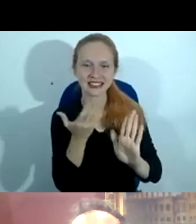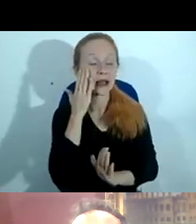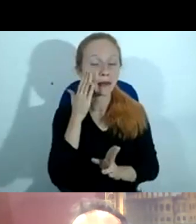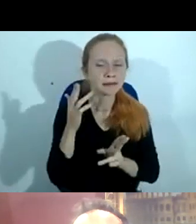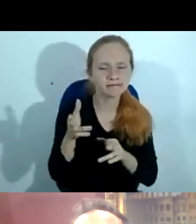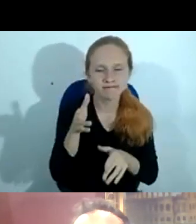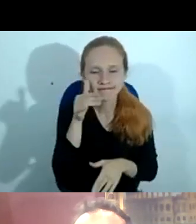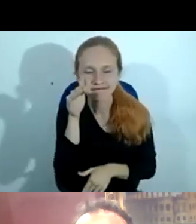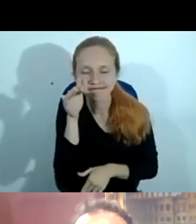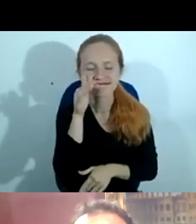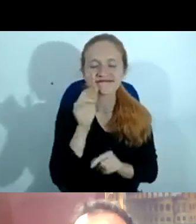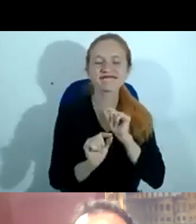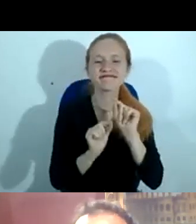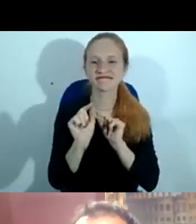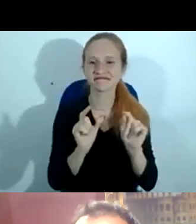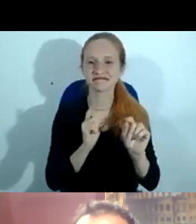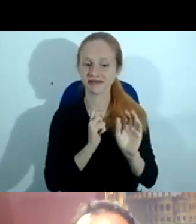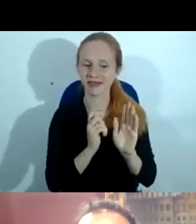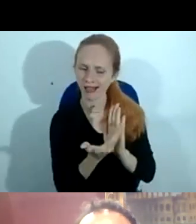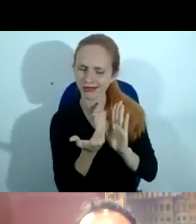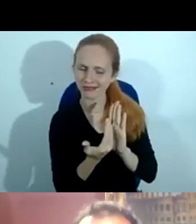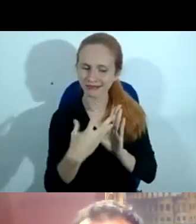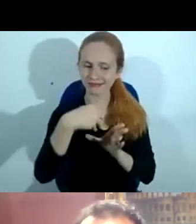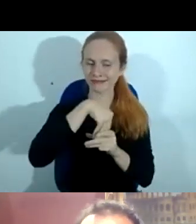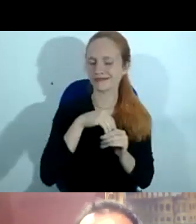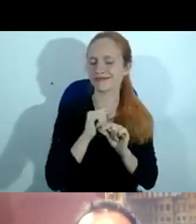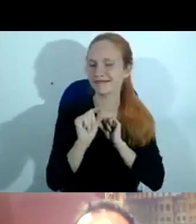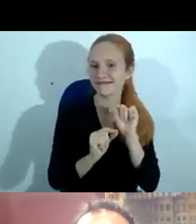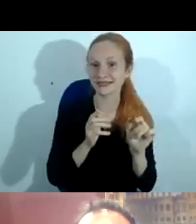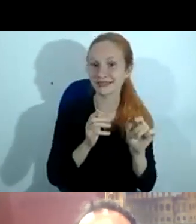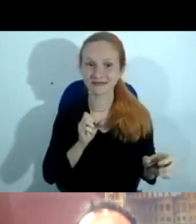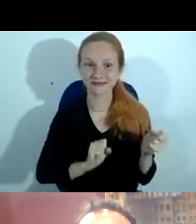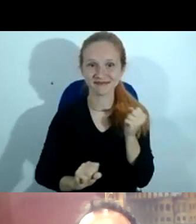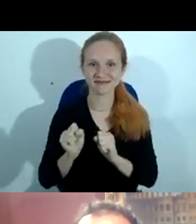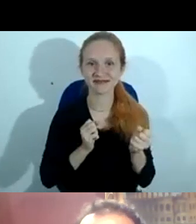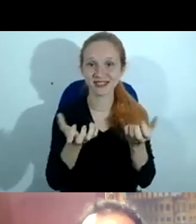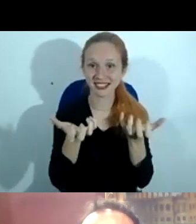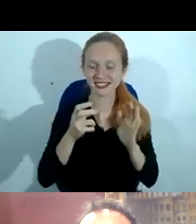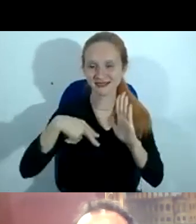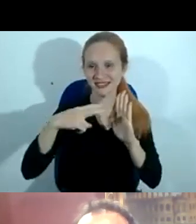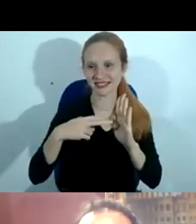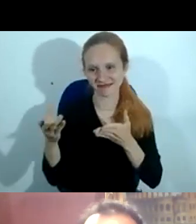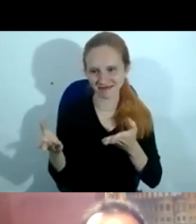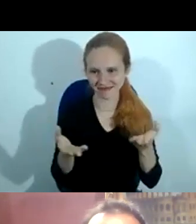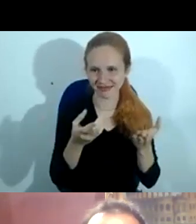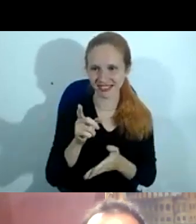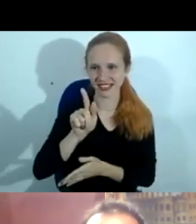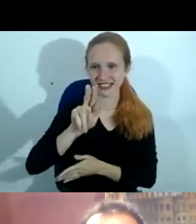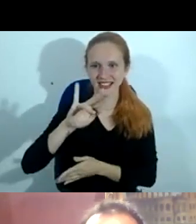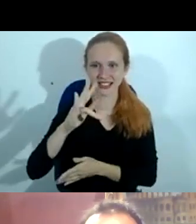mais do que a gente vai encontrar nessa obra. Eu já estou ansioso para ler. Com a palavra, doutor Guilherme Cazelli.